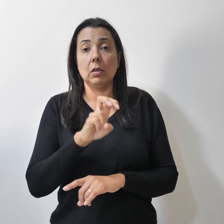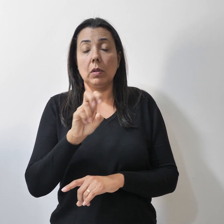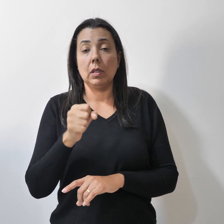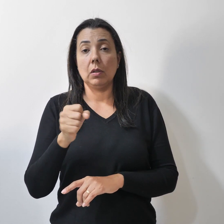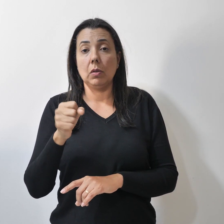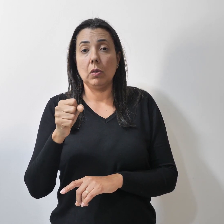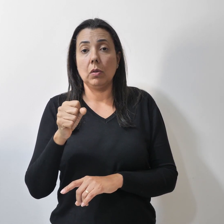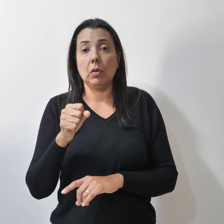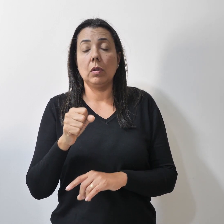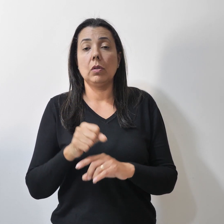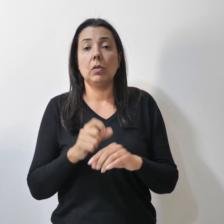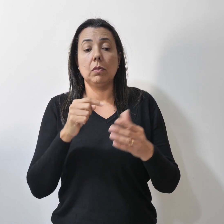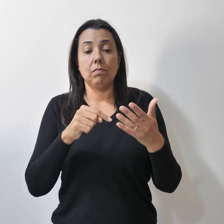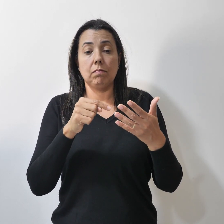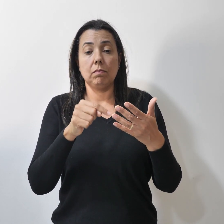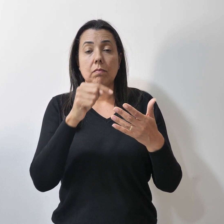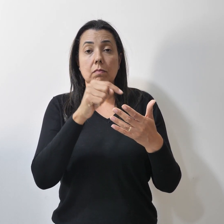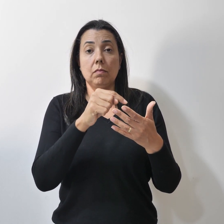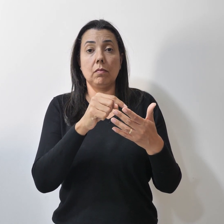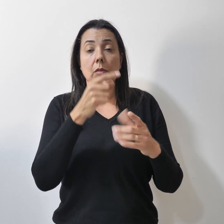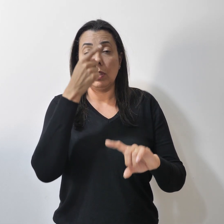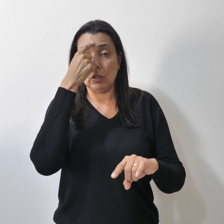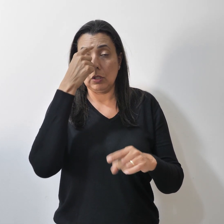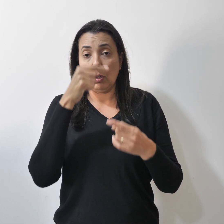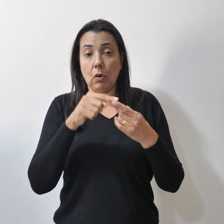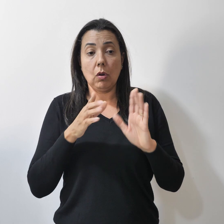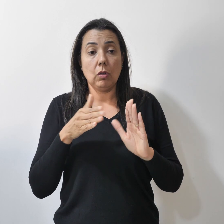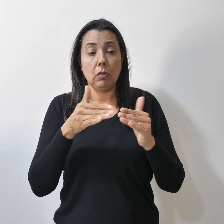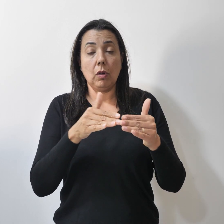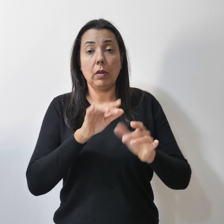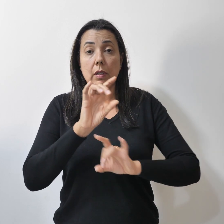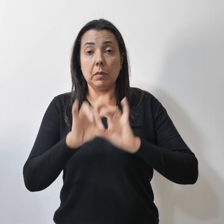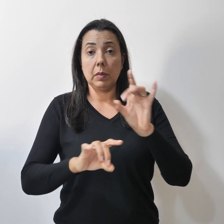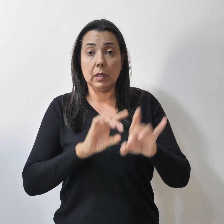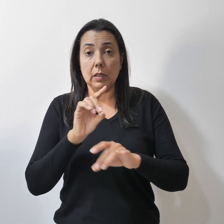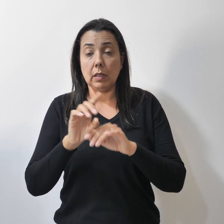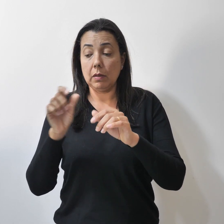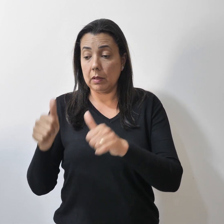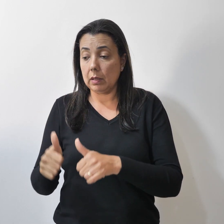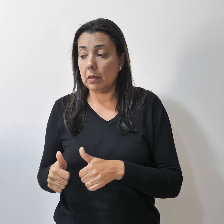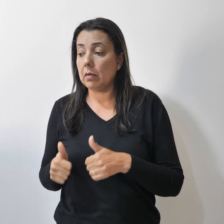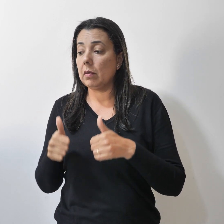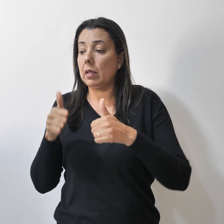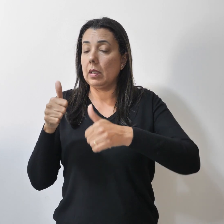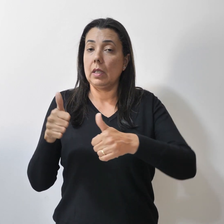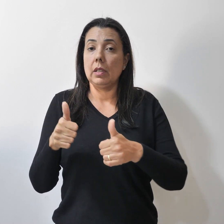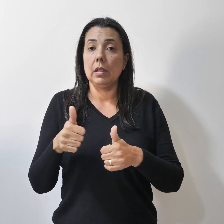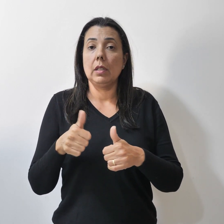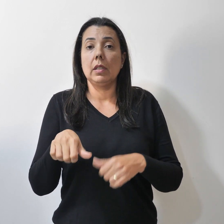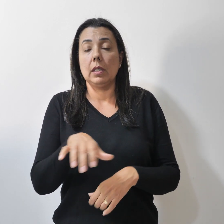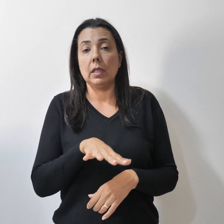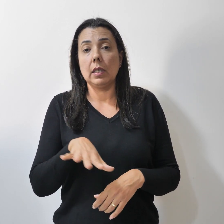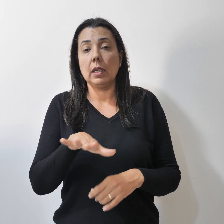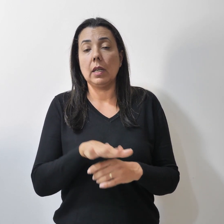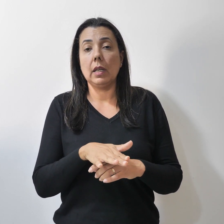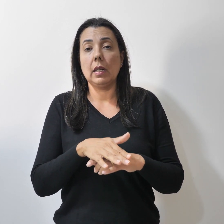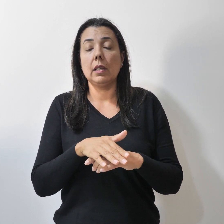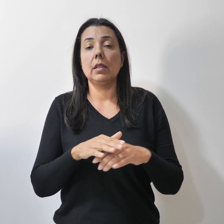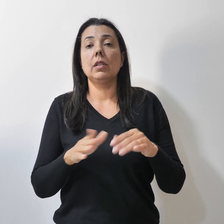indicadores Com foco especial na qualidade das áreas de infraestrutura